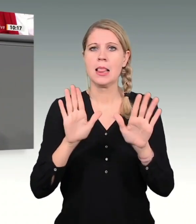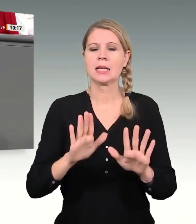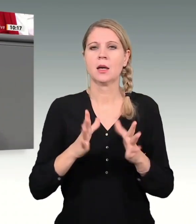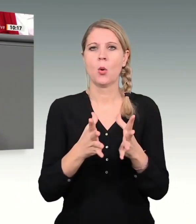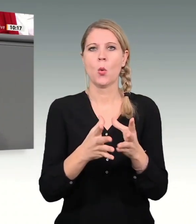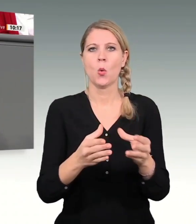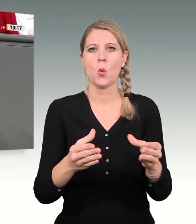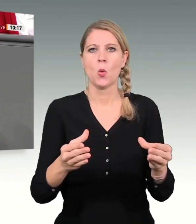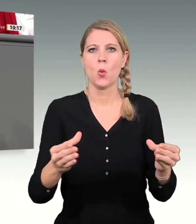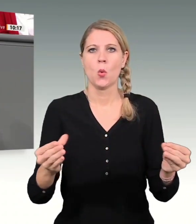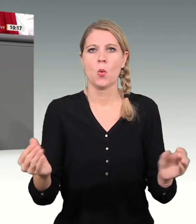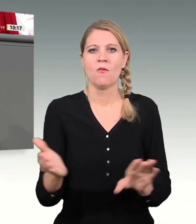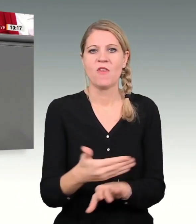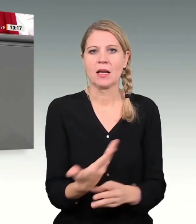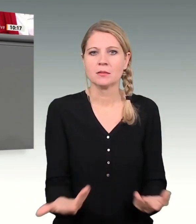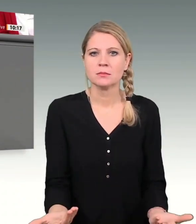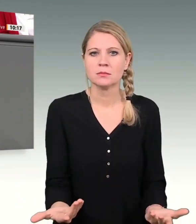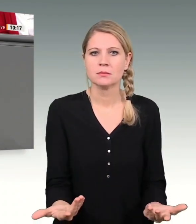liebe Kolleginnen und Kollegen.